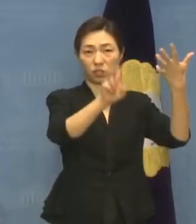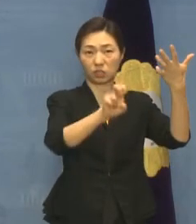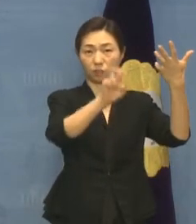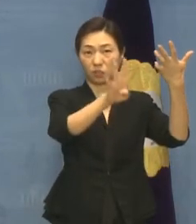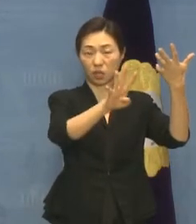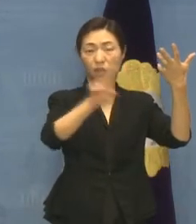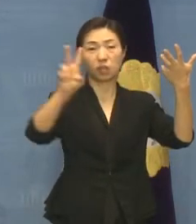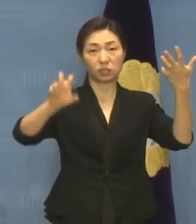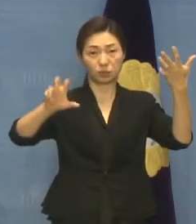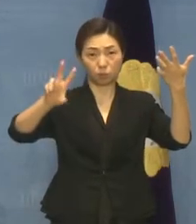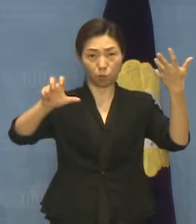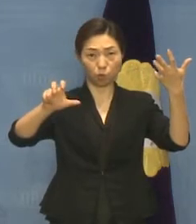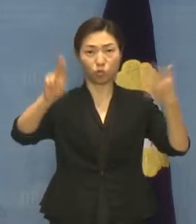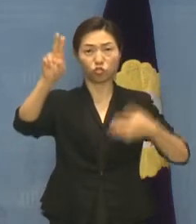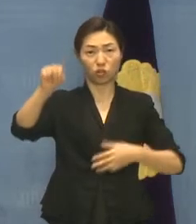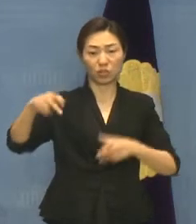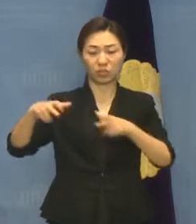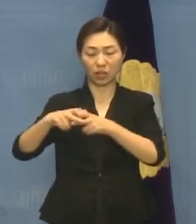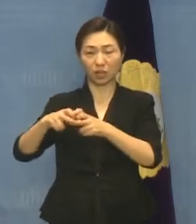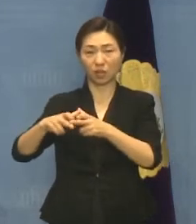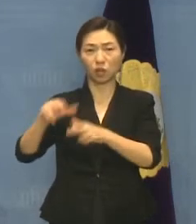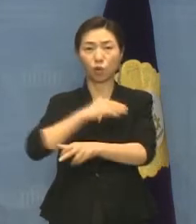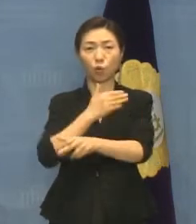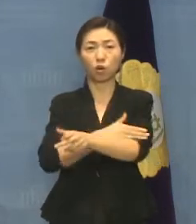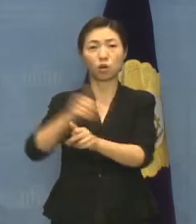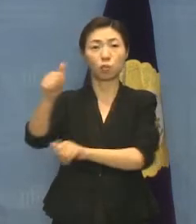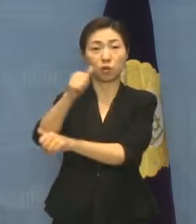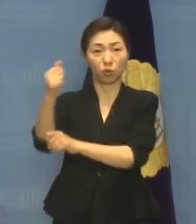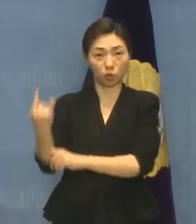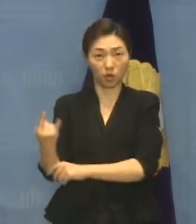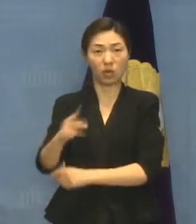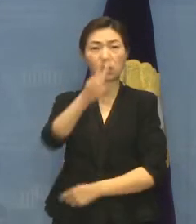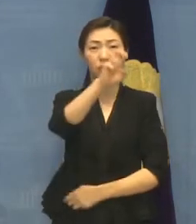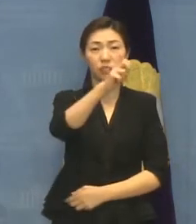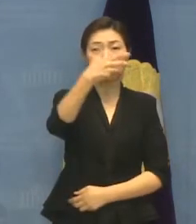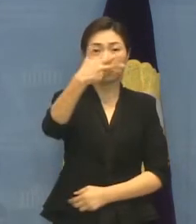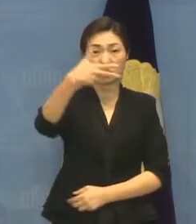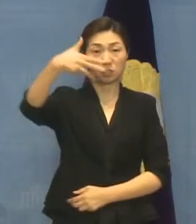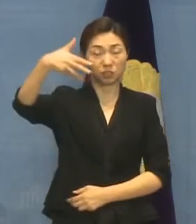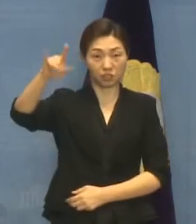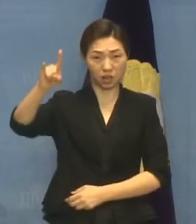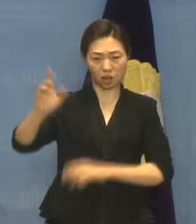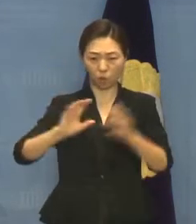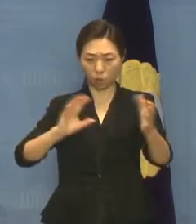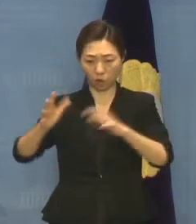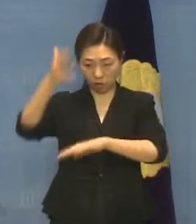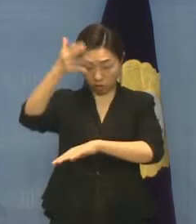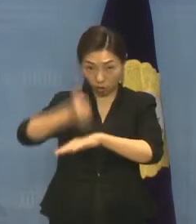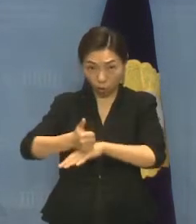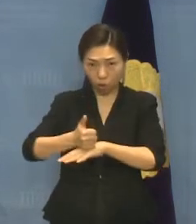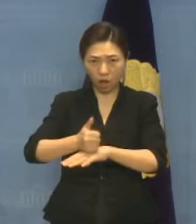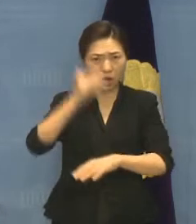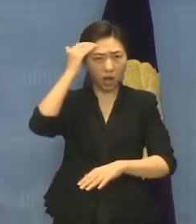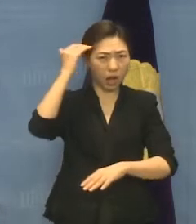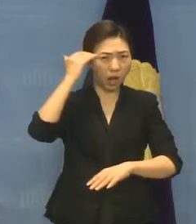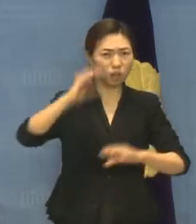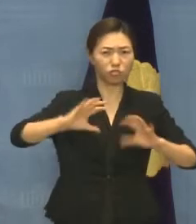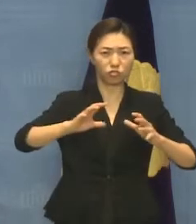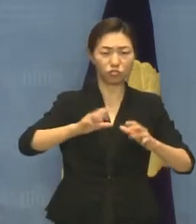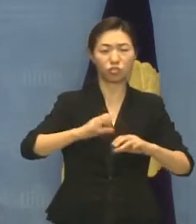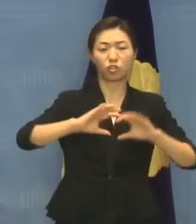유엔장애인권리위원회 제27자 회의에서 진행된 대한민국 정부 2, 3차 국가보고서